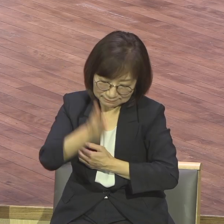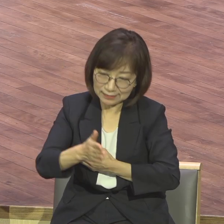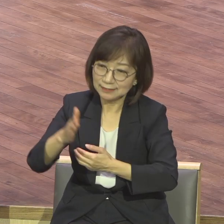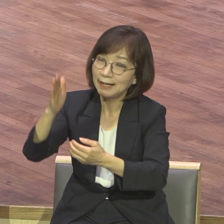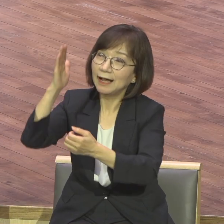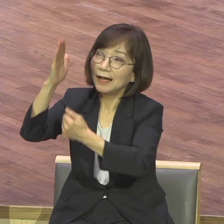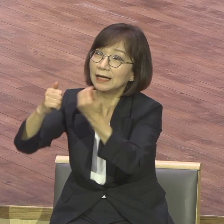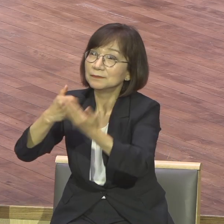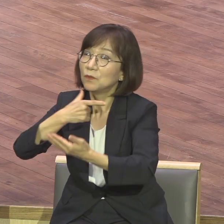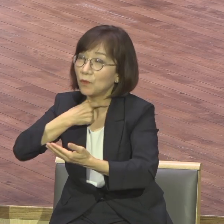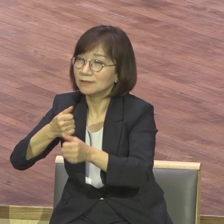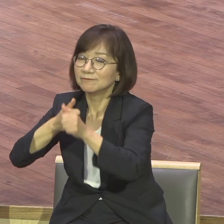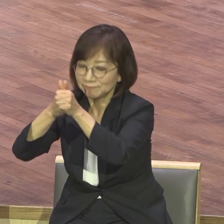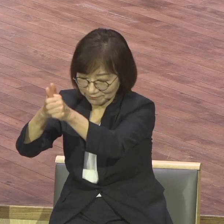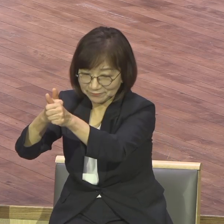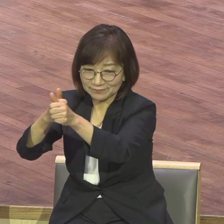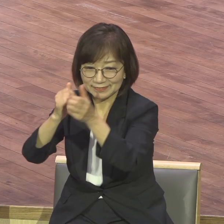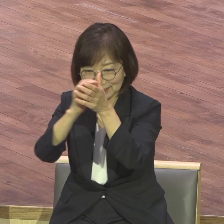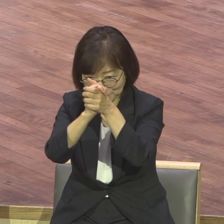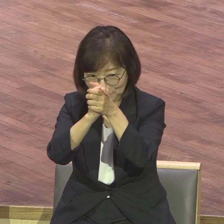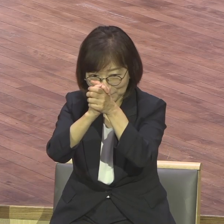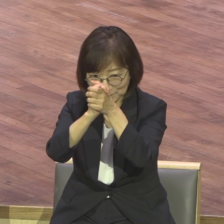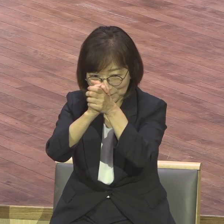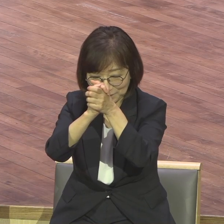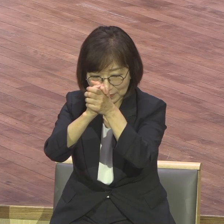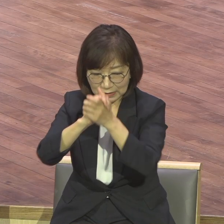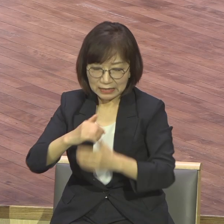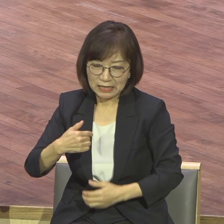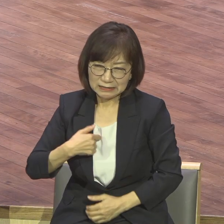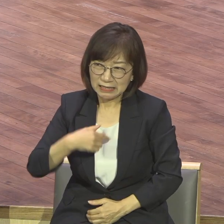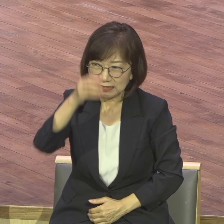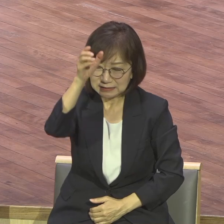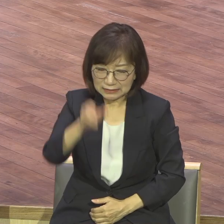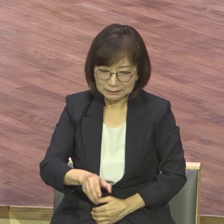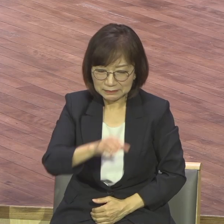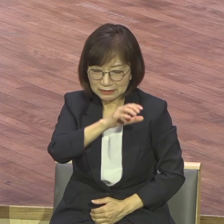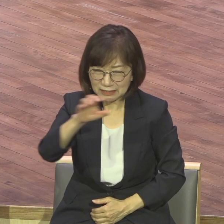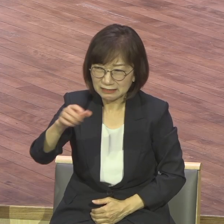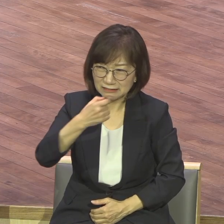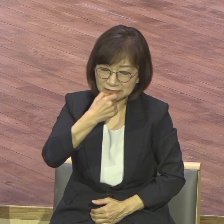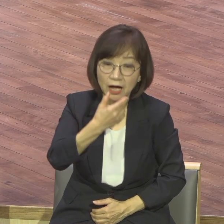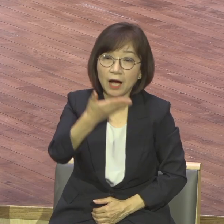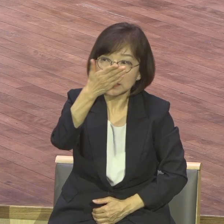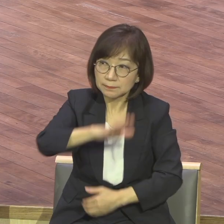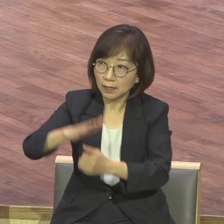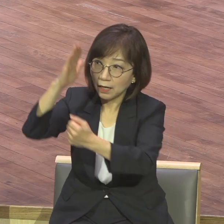원대로 하기를 원하나이다 나는 십자가 지기 싫지만은 하나님이 지라 하면 지겠습니다